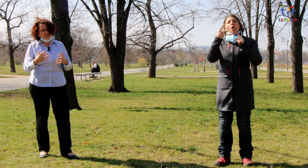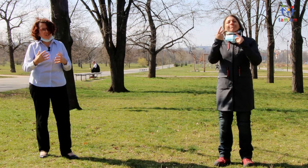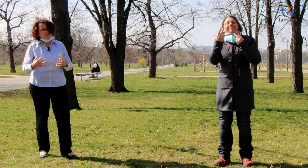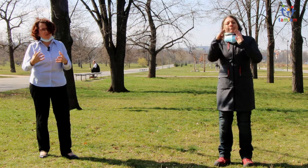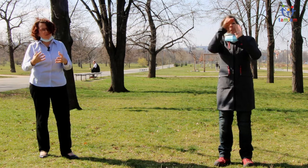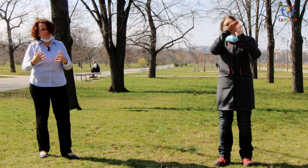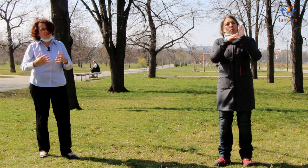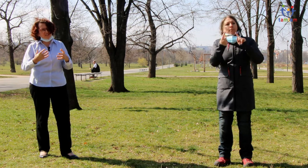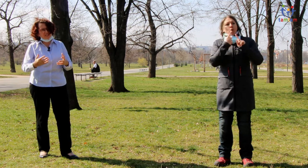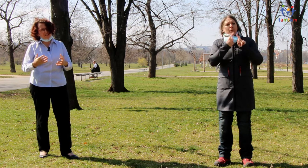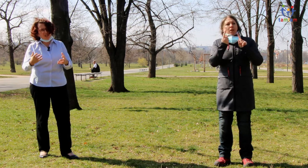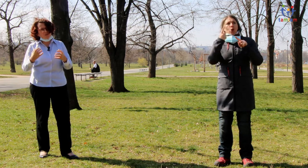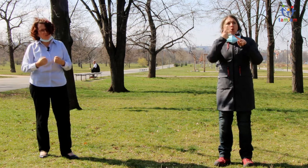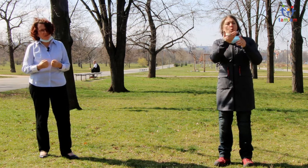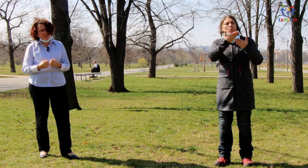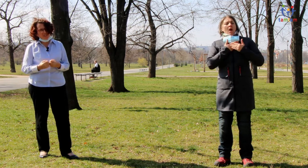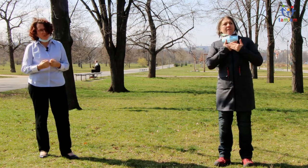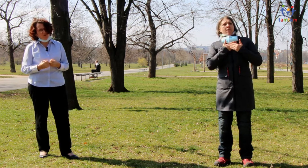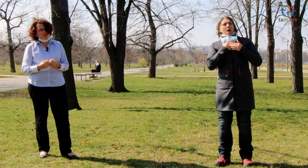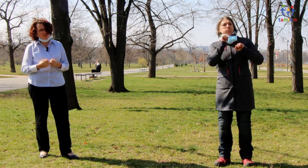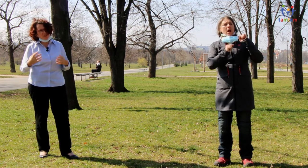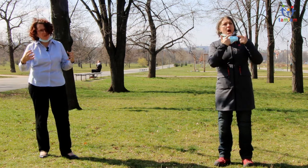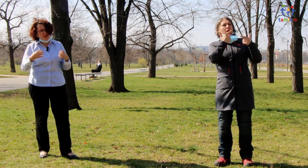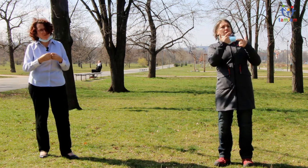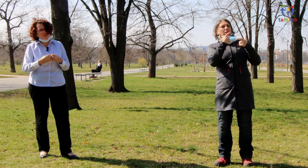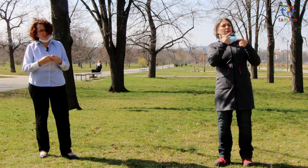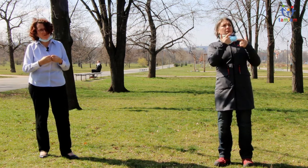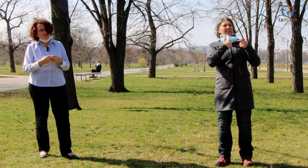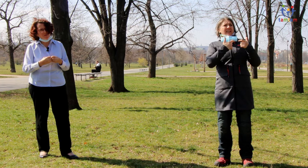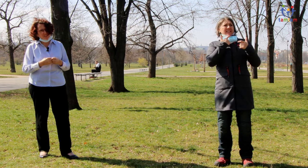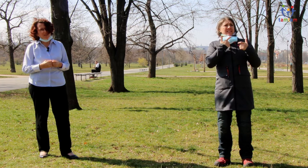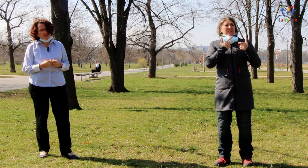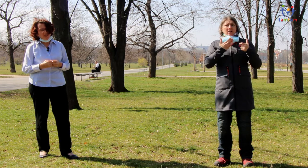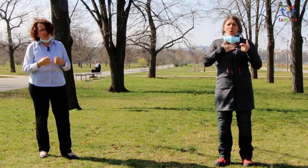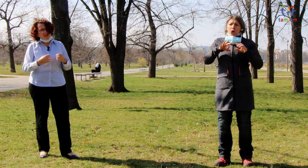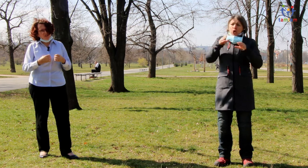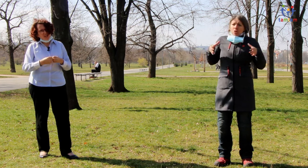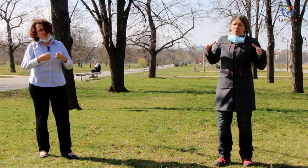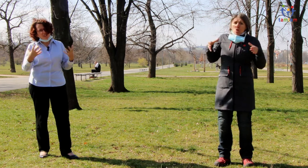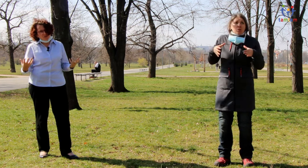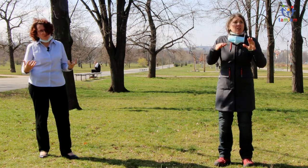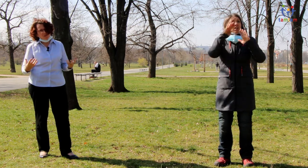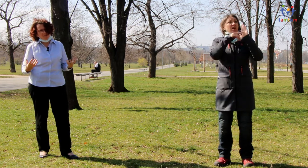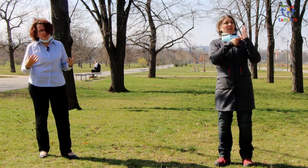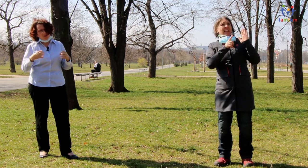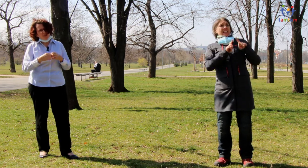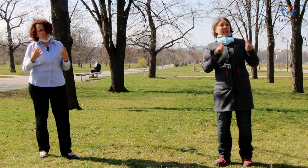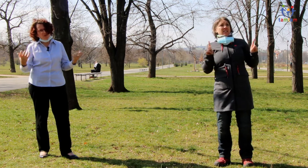věci, které prospívají naší pohodě, to znamená být se svými blízkými a my zároveň nemůžeme. A teď je